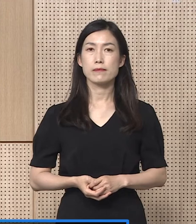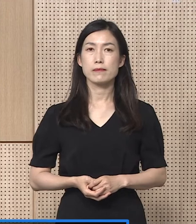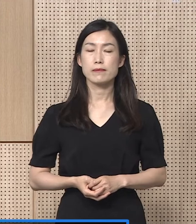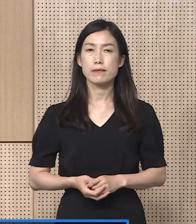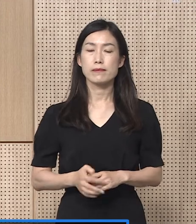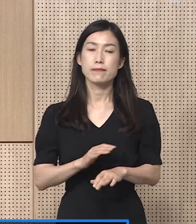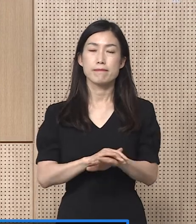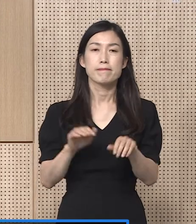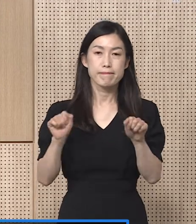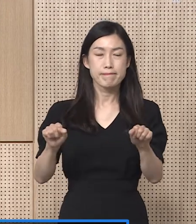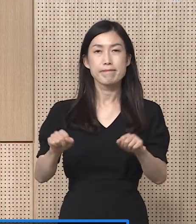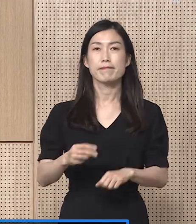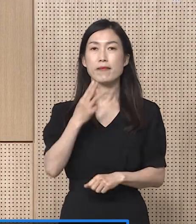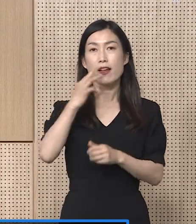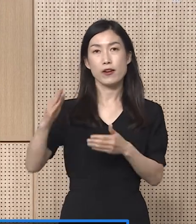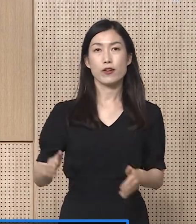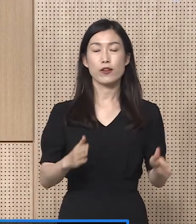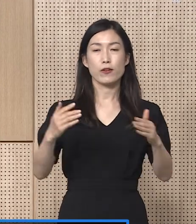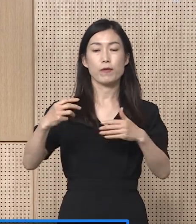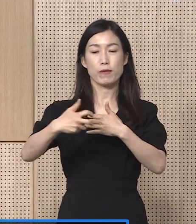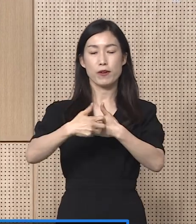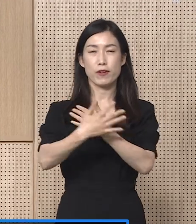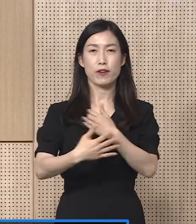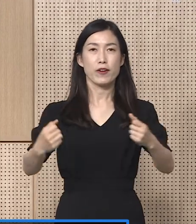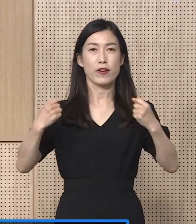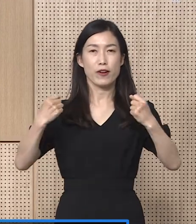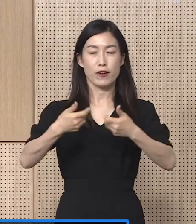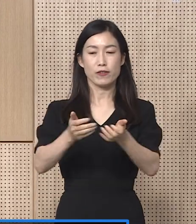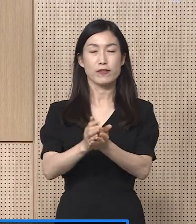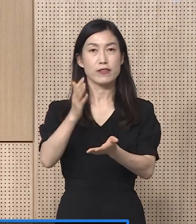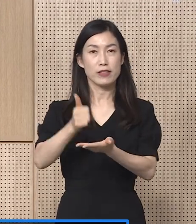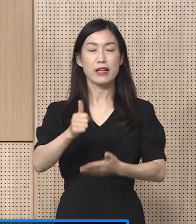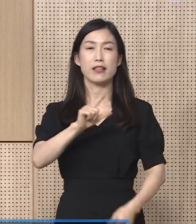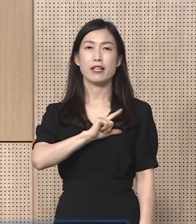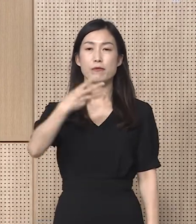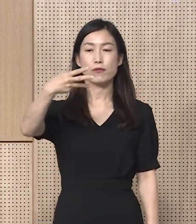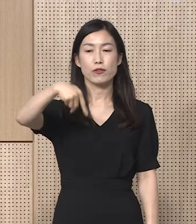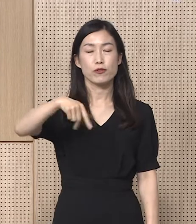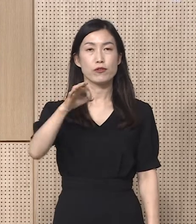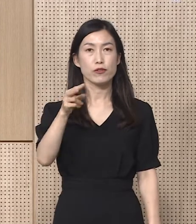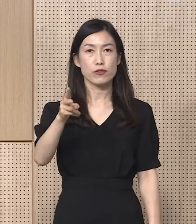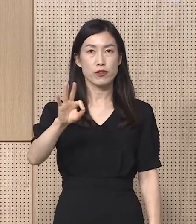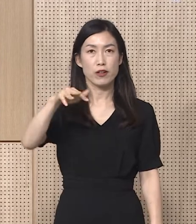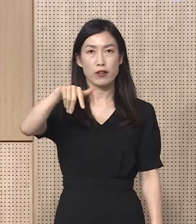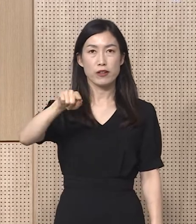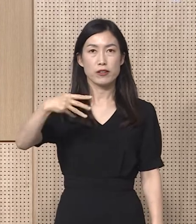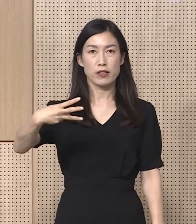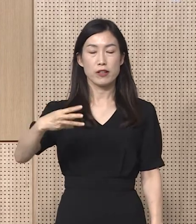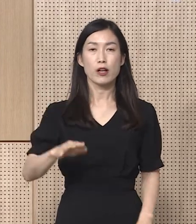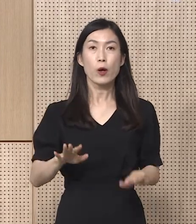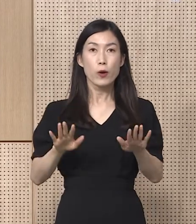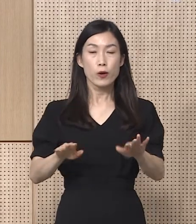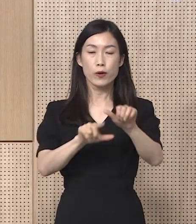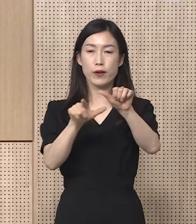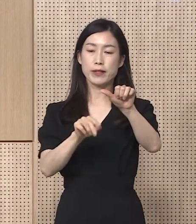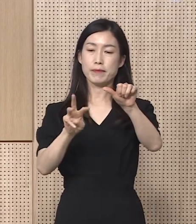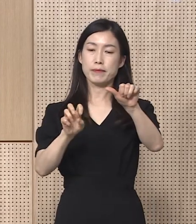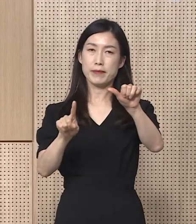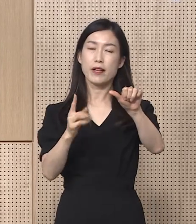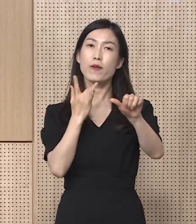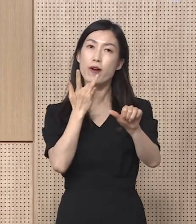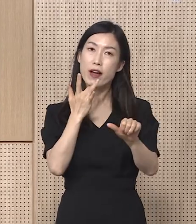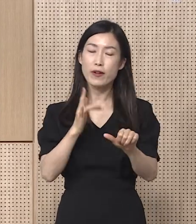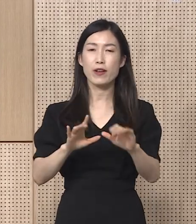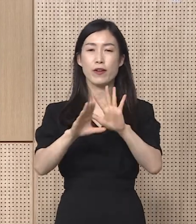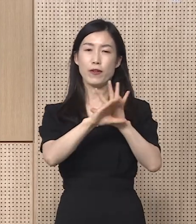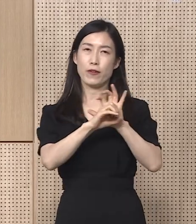안녕하십니까. 경기도 보건건강국장 류영철입니다. 5월 31일 화요일 경기도 코로나19 대응 정례